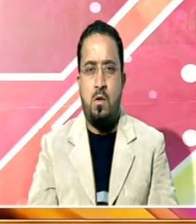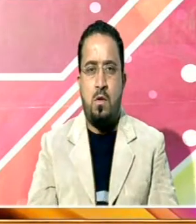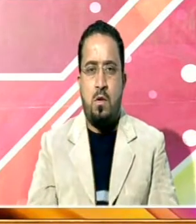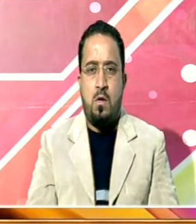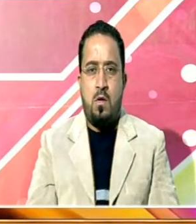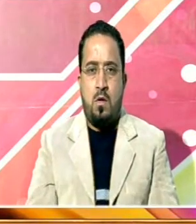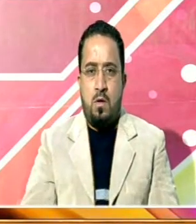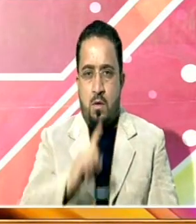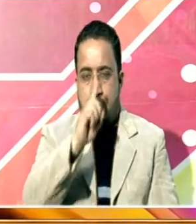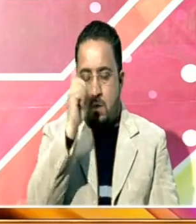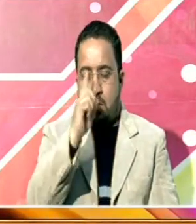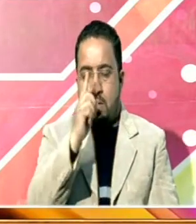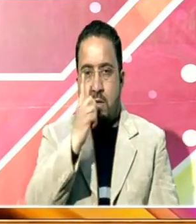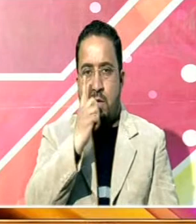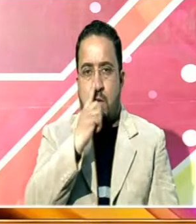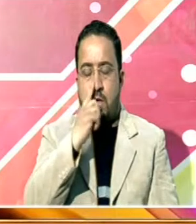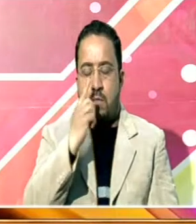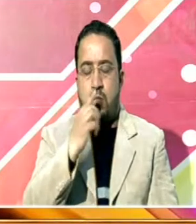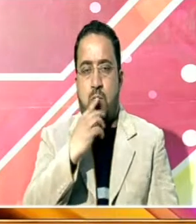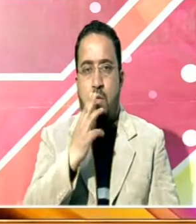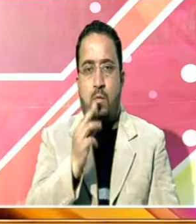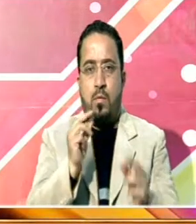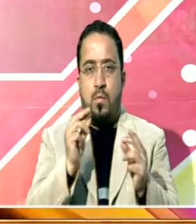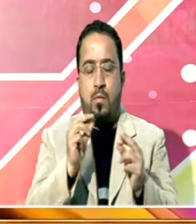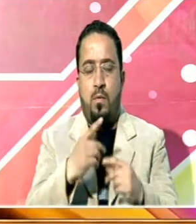ملک کی خواتین کی ستائش کی ہے